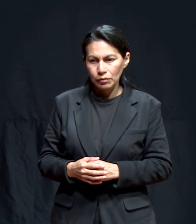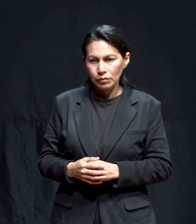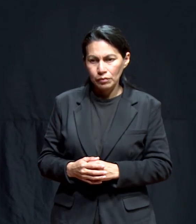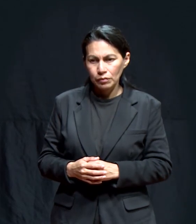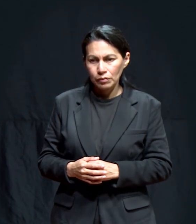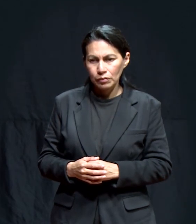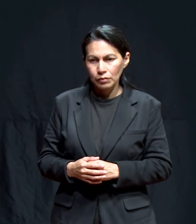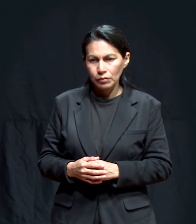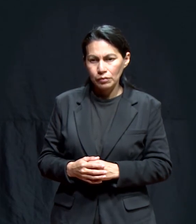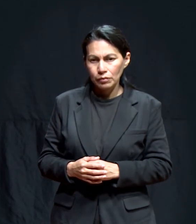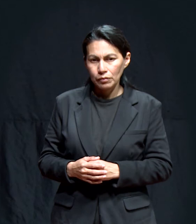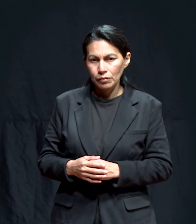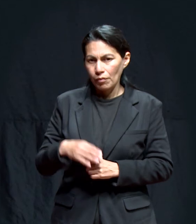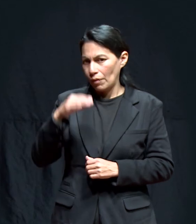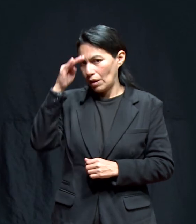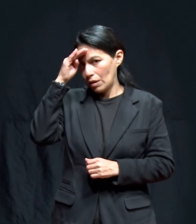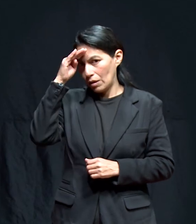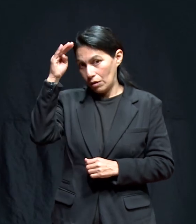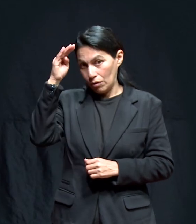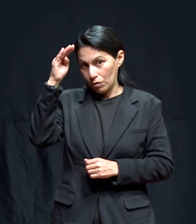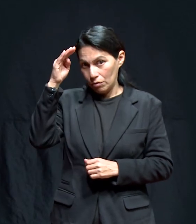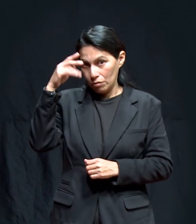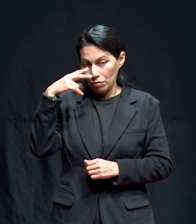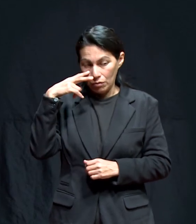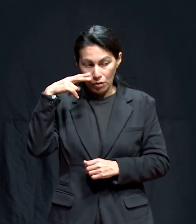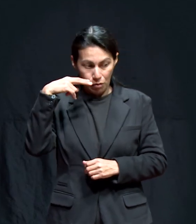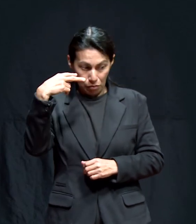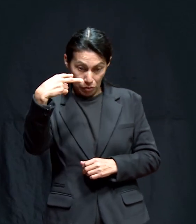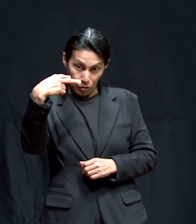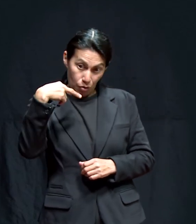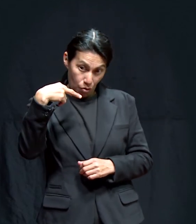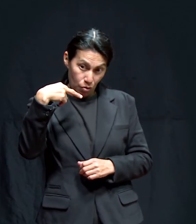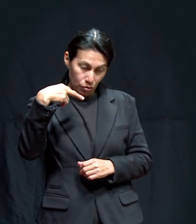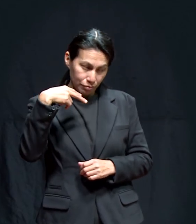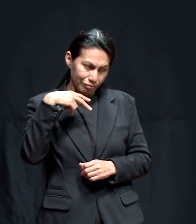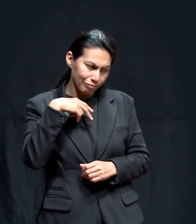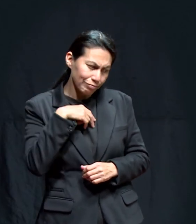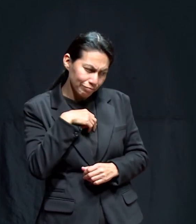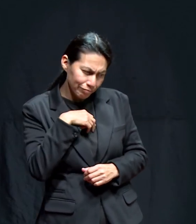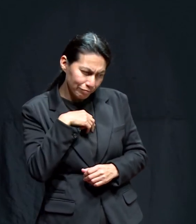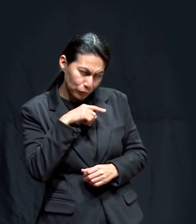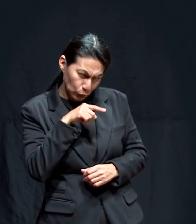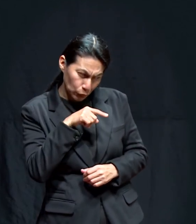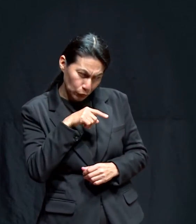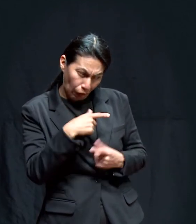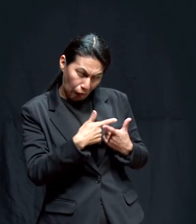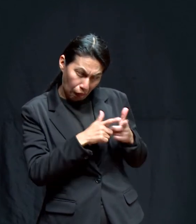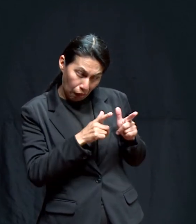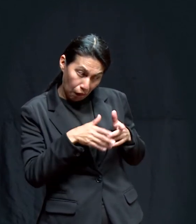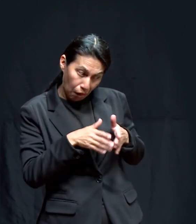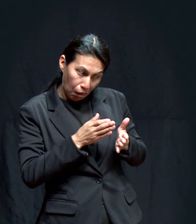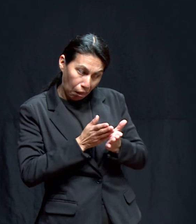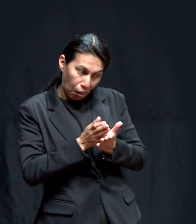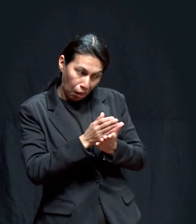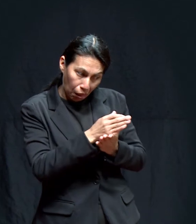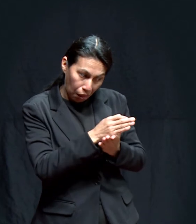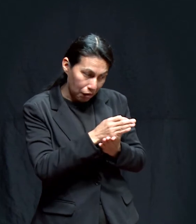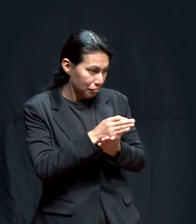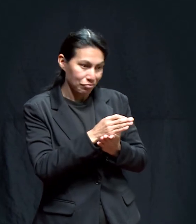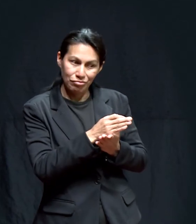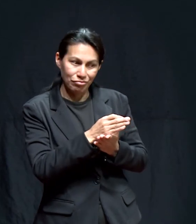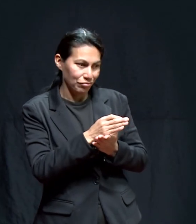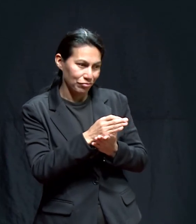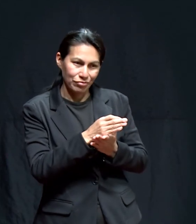Señor dice, no, mi hijita, tú no te vas por ahí, empezó a trabajar el Espíritu Santo en mi corazón,